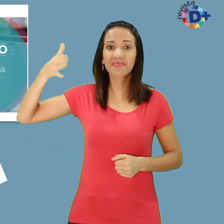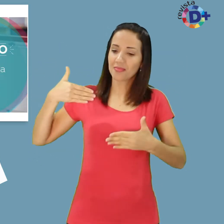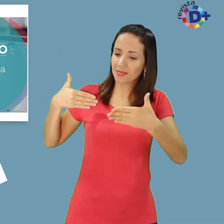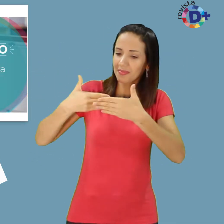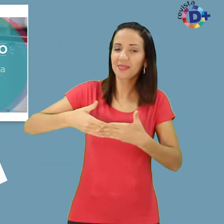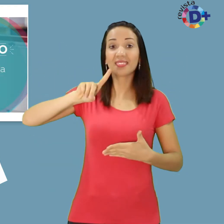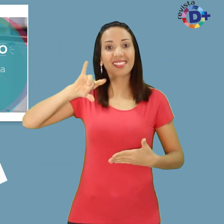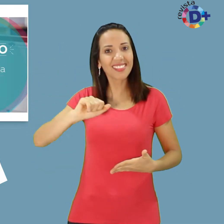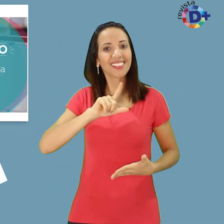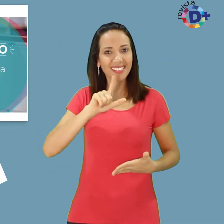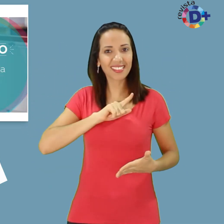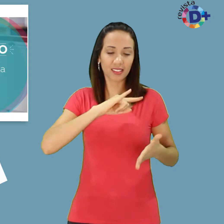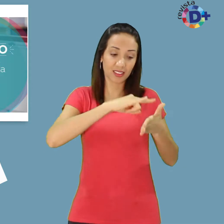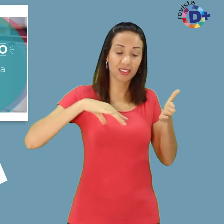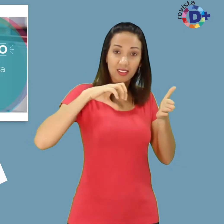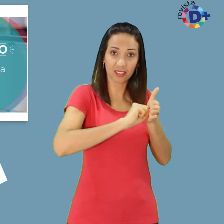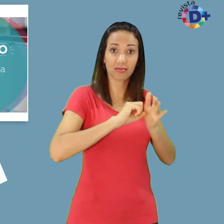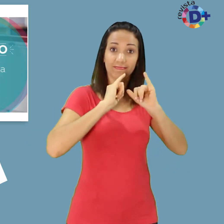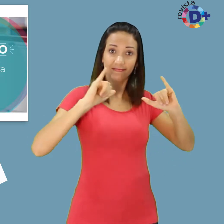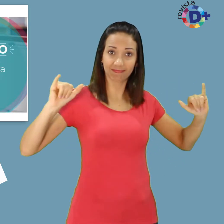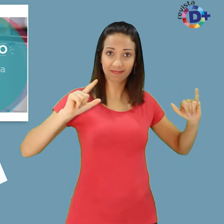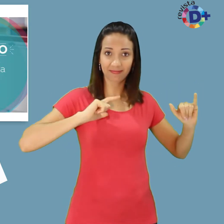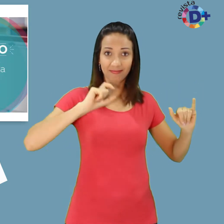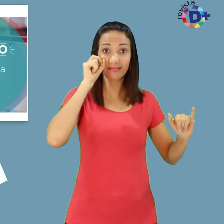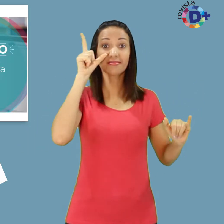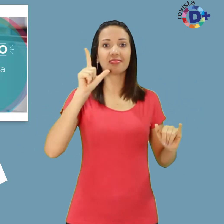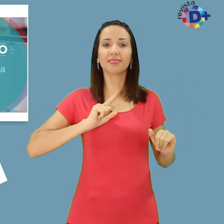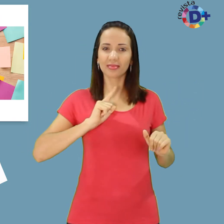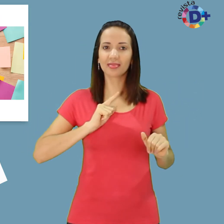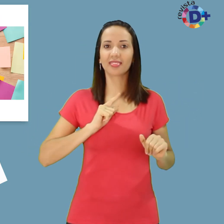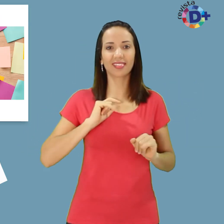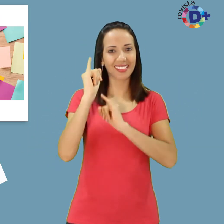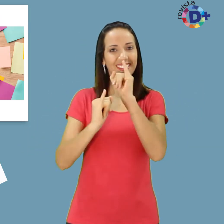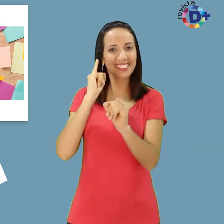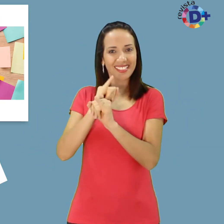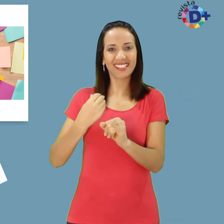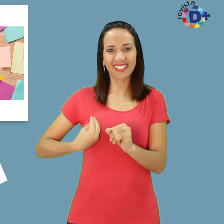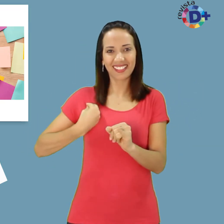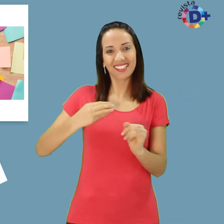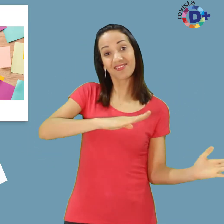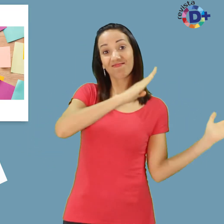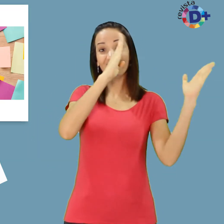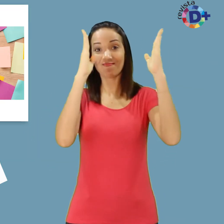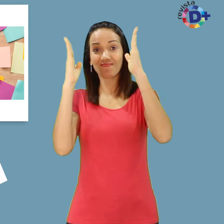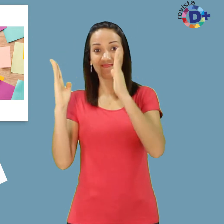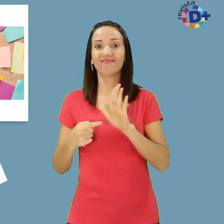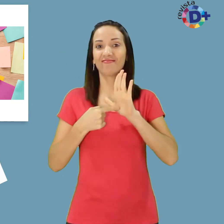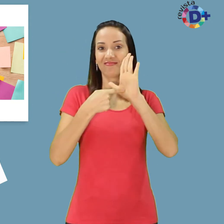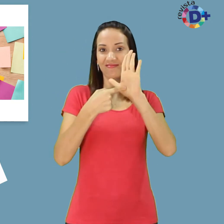data, os inscritos receberão uma notificação de alerta para ficarem conectados e acompanharem as apresentações na